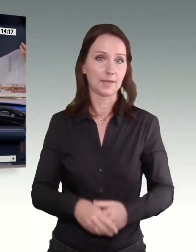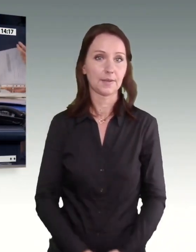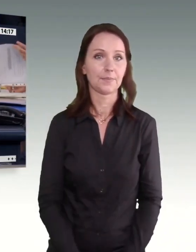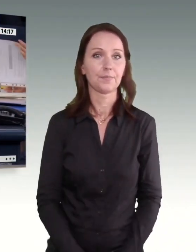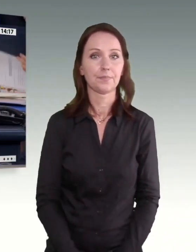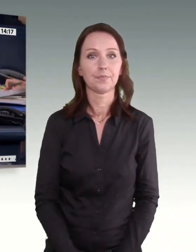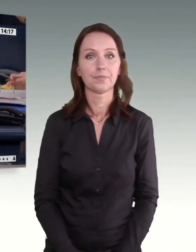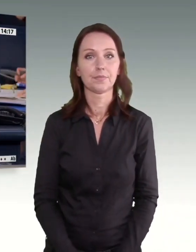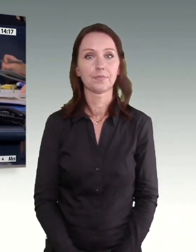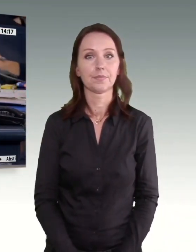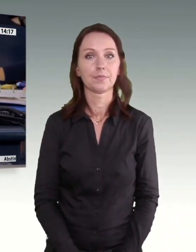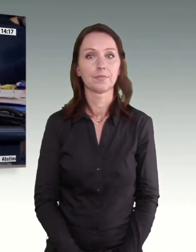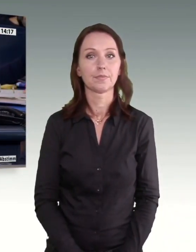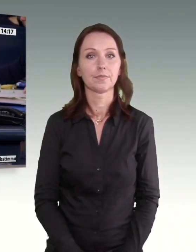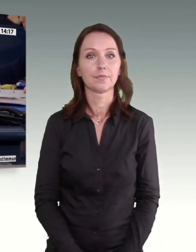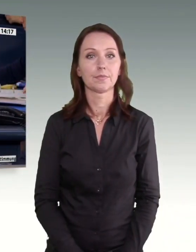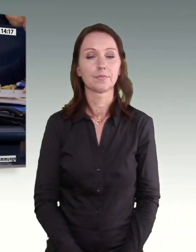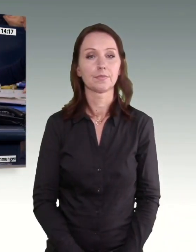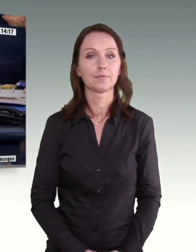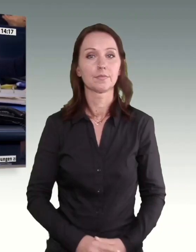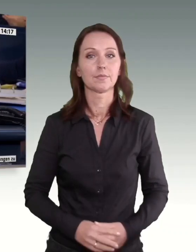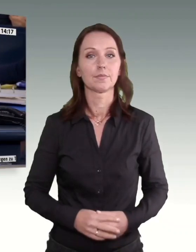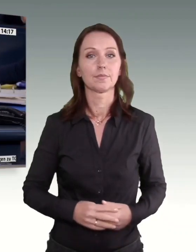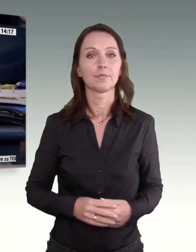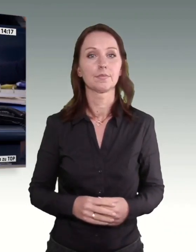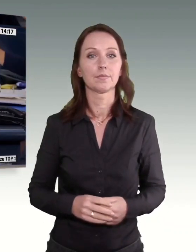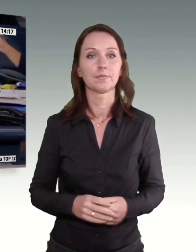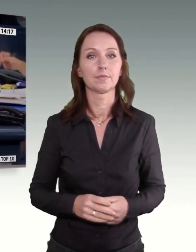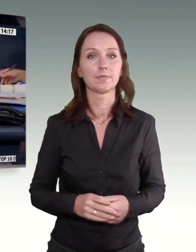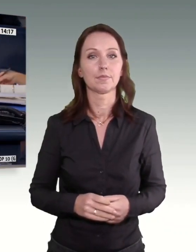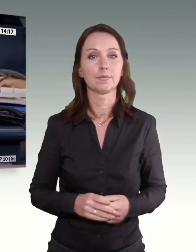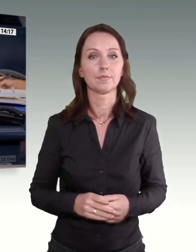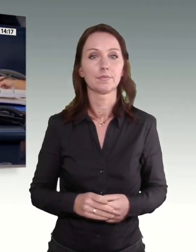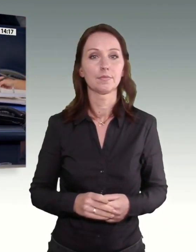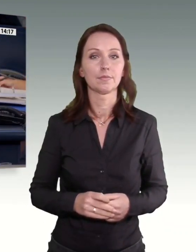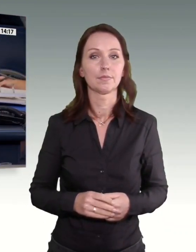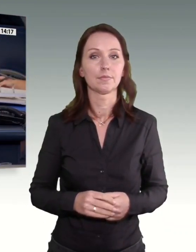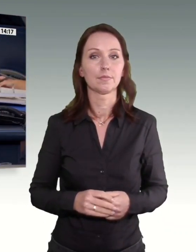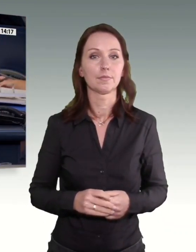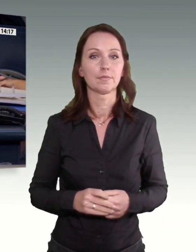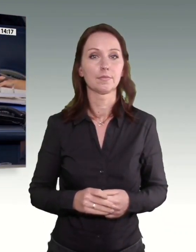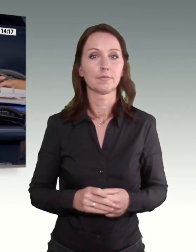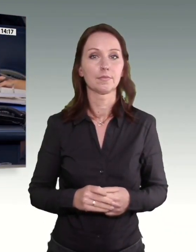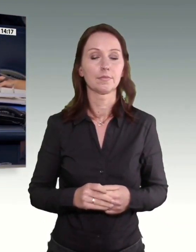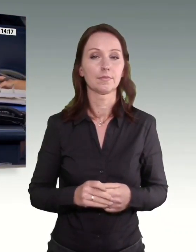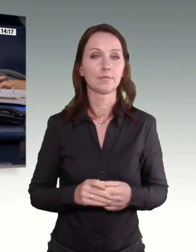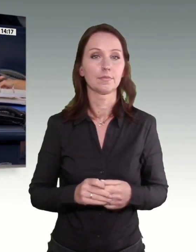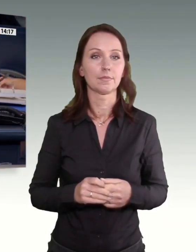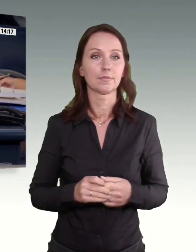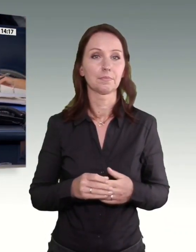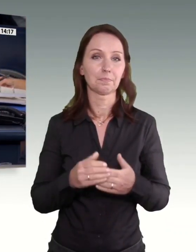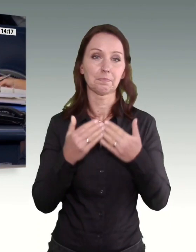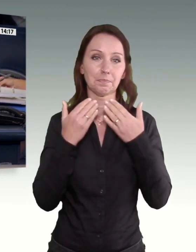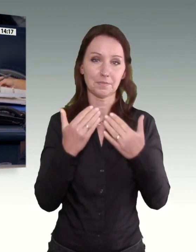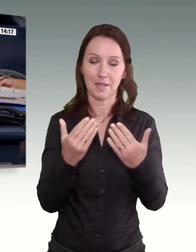Ich rufe auf die Tagesordnungspunkte 31a bis 31a. Ich rufe auf